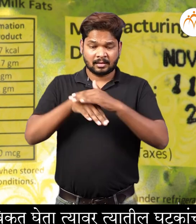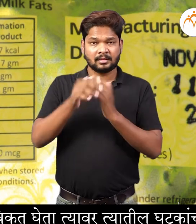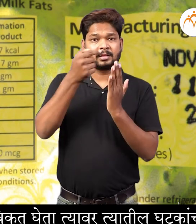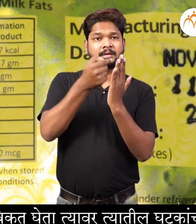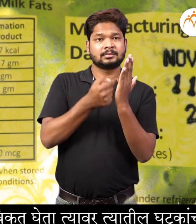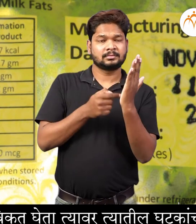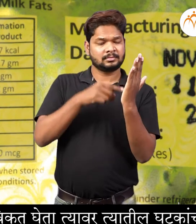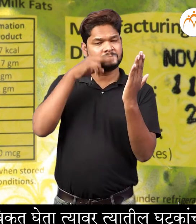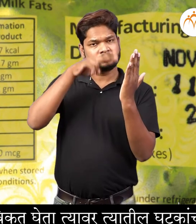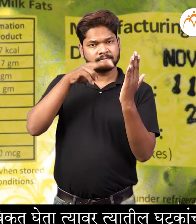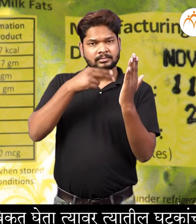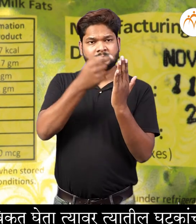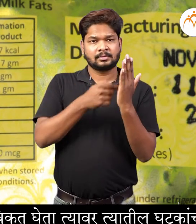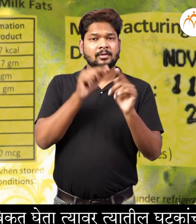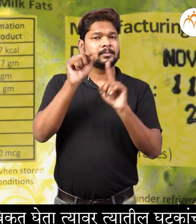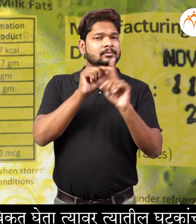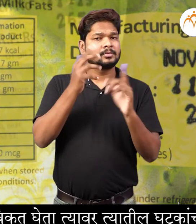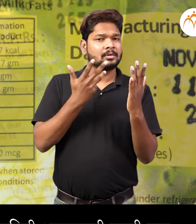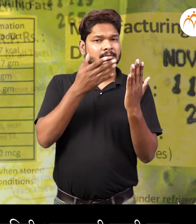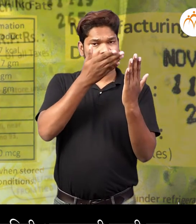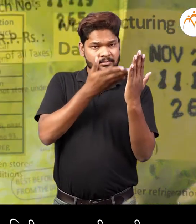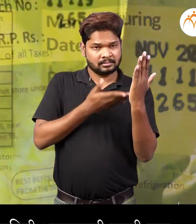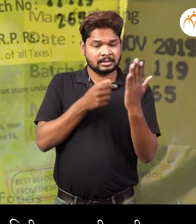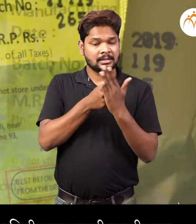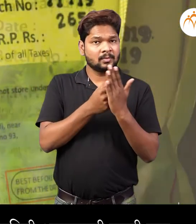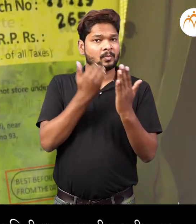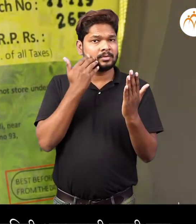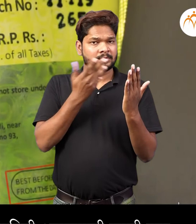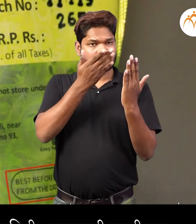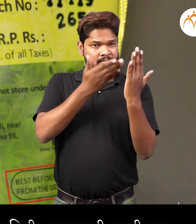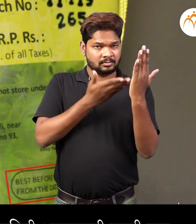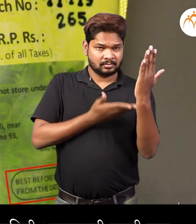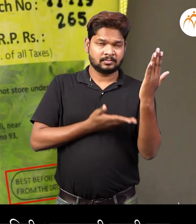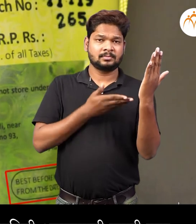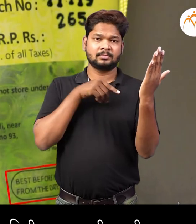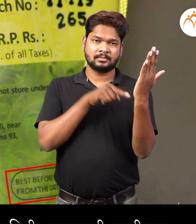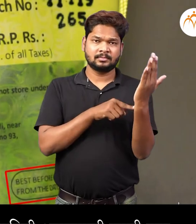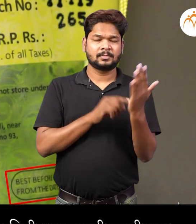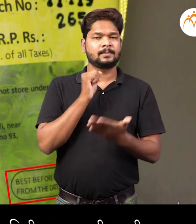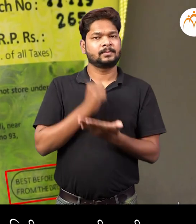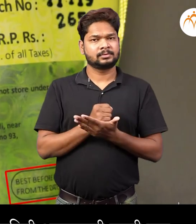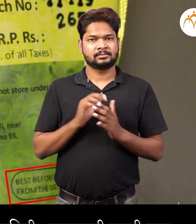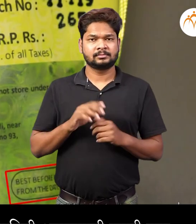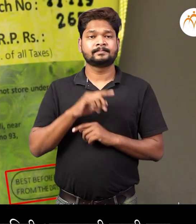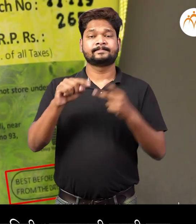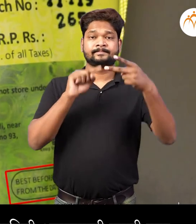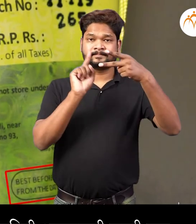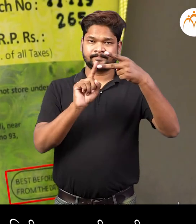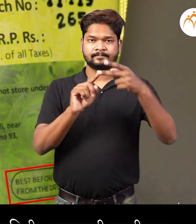त्यातील घटकांची यादी तैंचा प्रमान सह, वापर्णय योग्य तारीक इत्यादीचे महिती असलेची खातरी करा